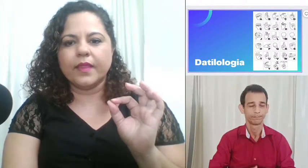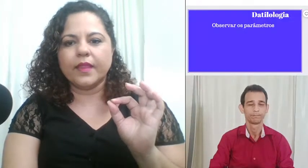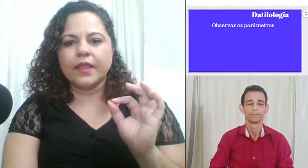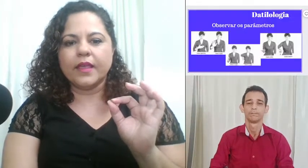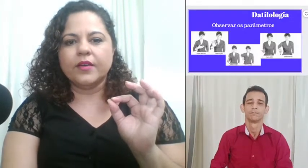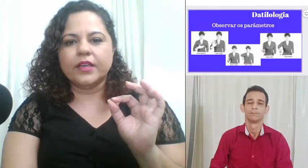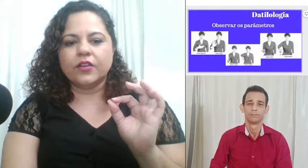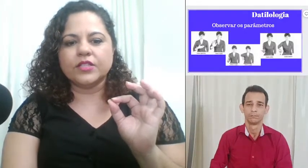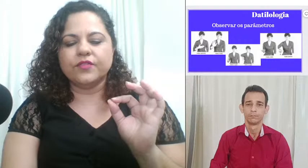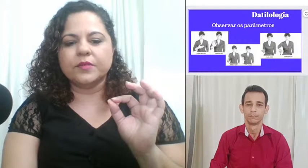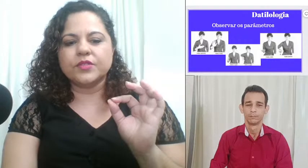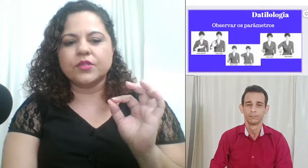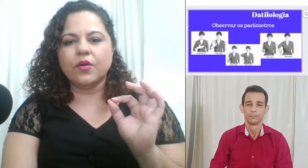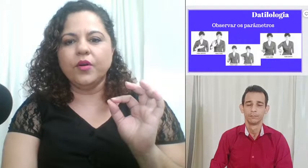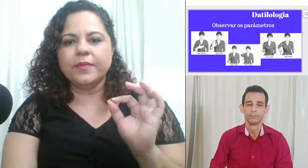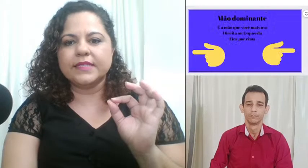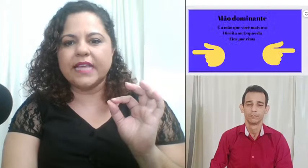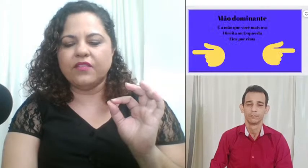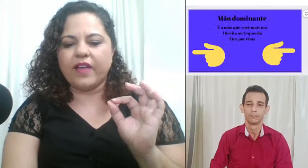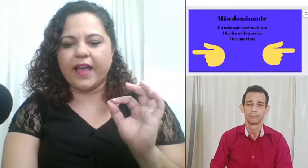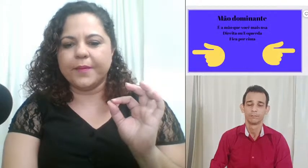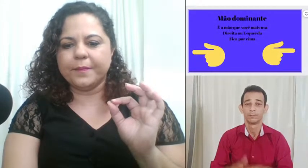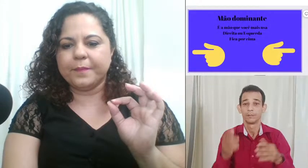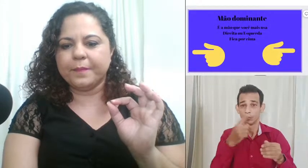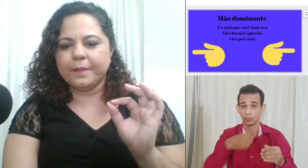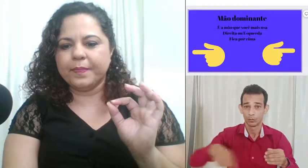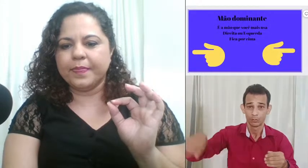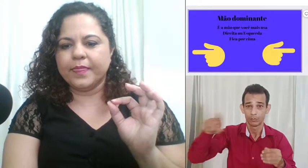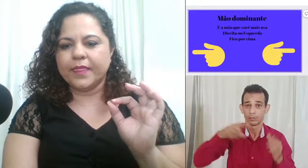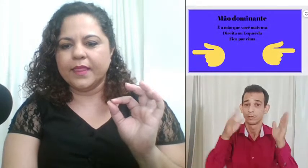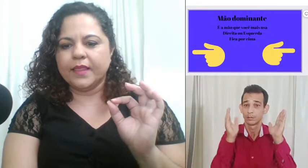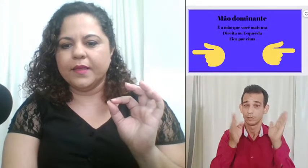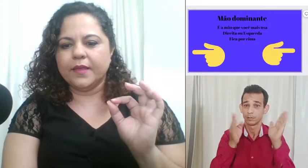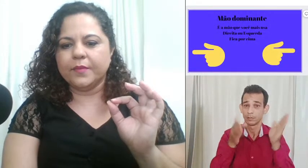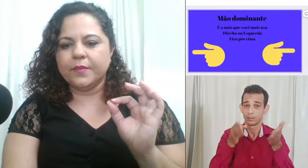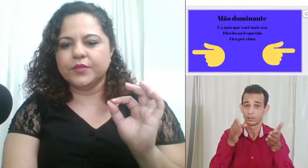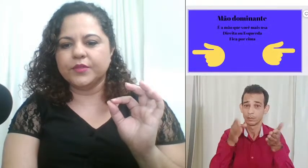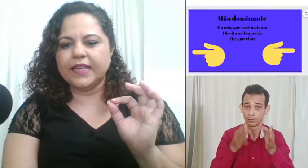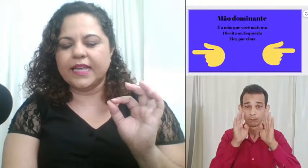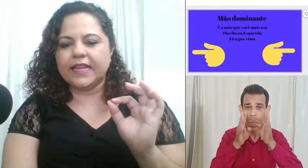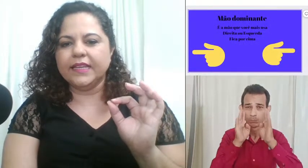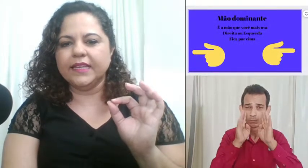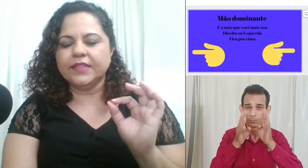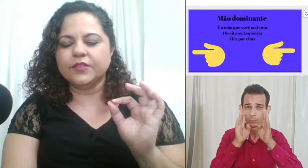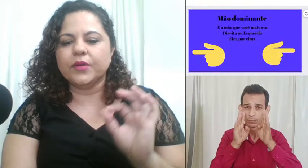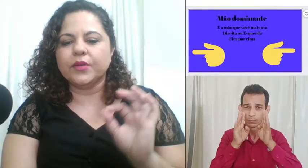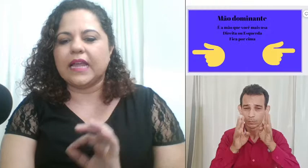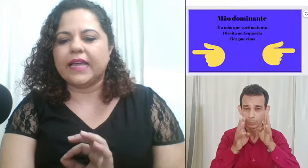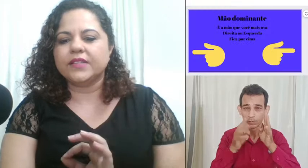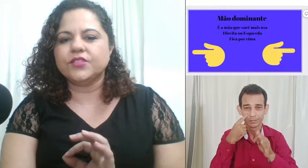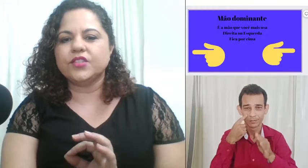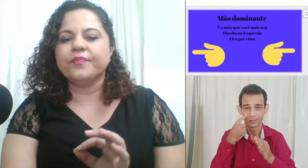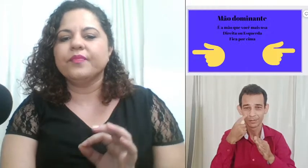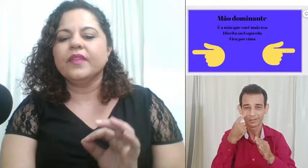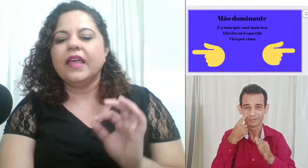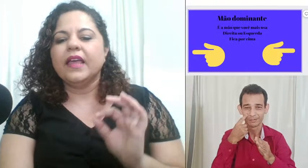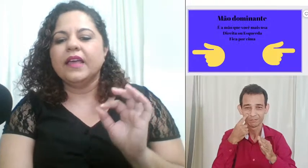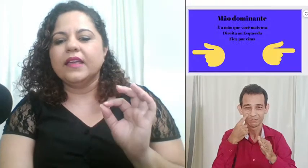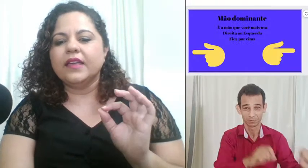que nós vamos observar mudei aí a telinha do meu slide e eu